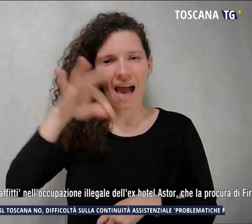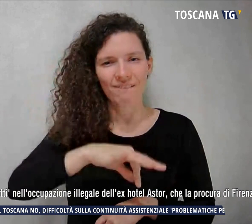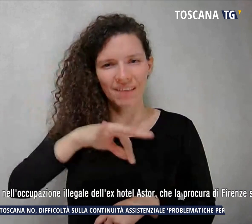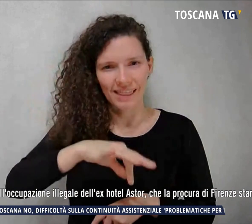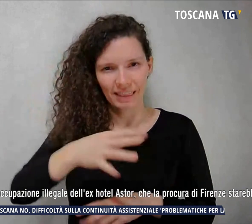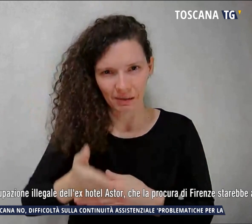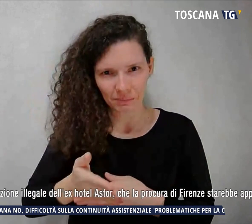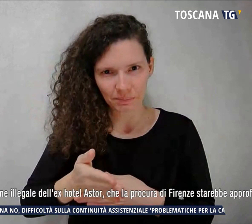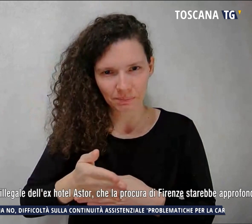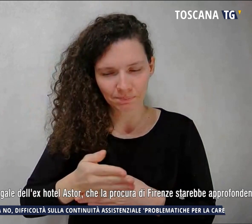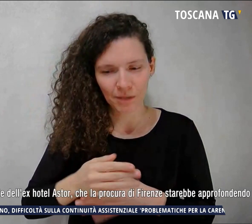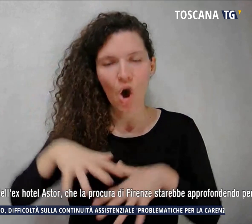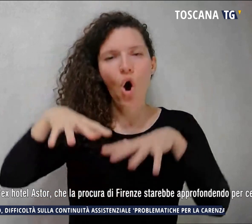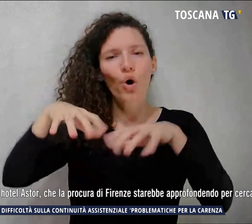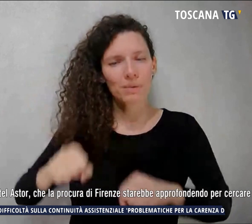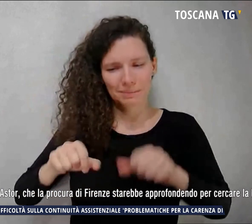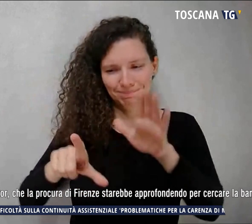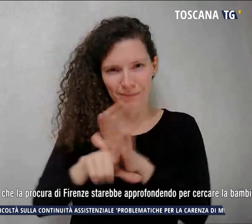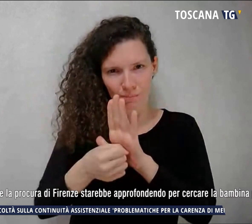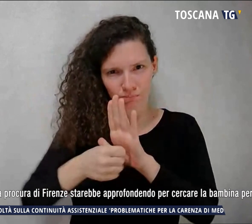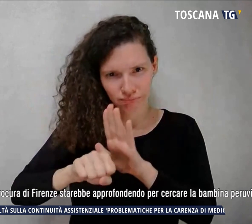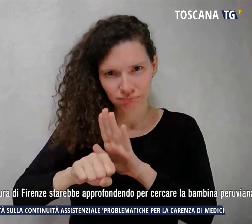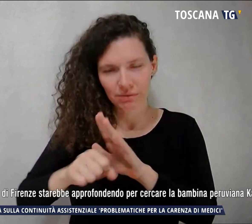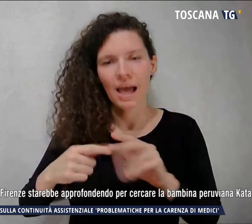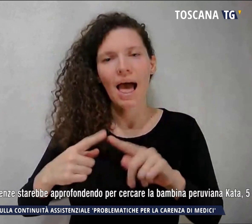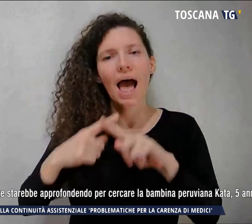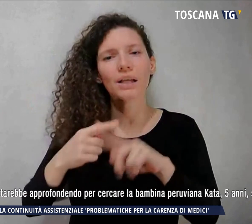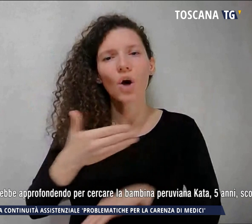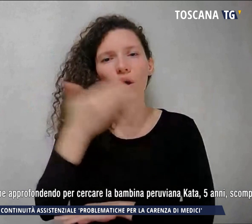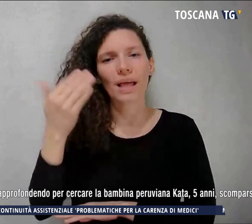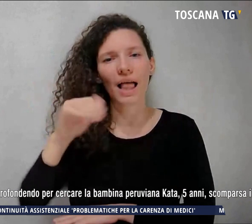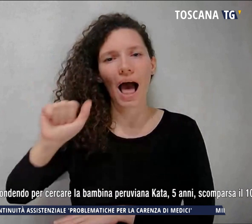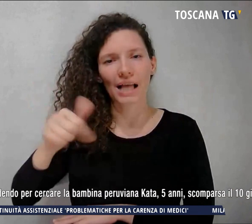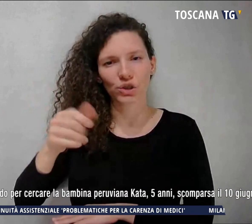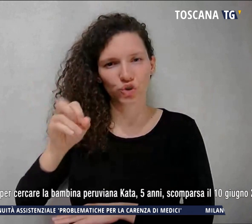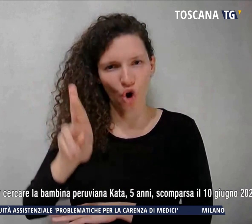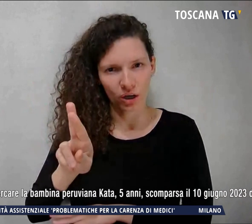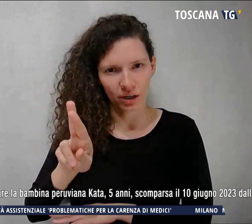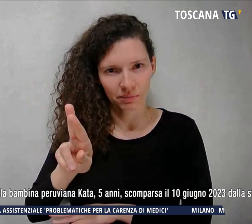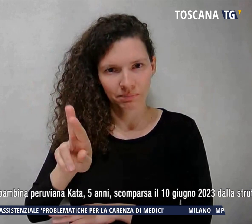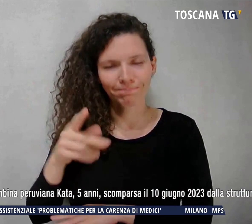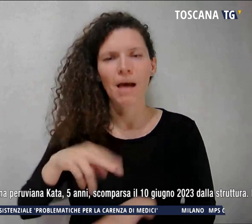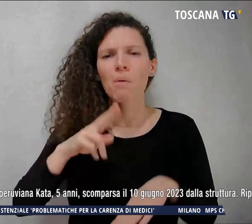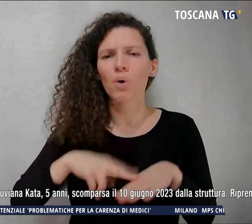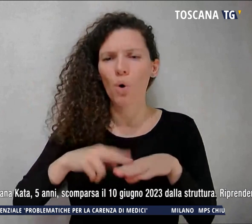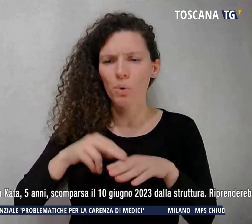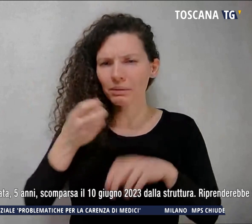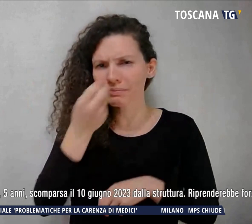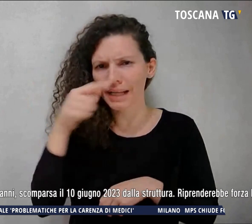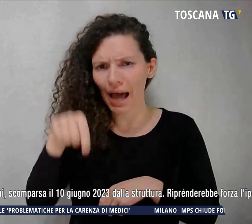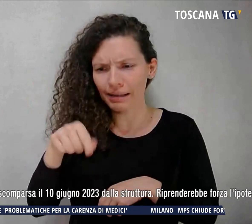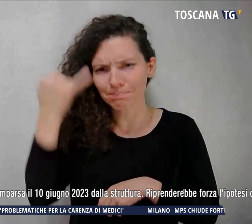'ex hotel Astor che la procura di Firenze starebbe approfondendo per